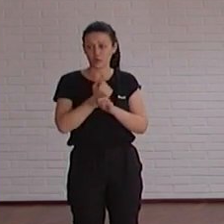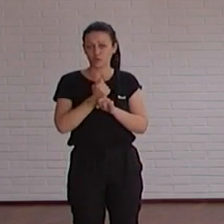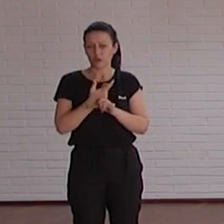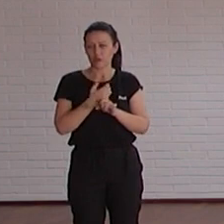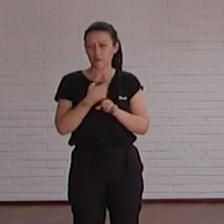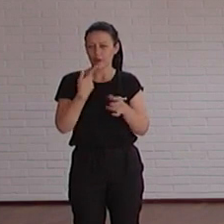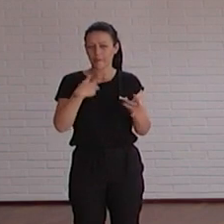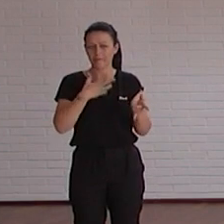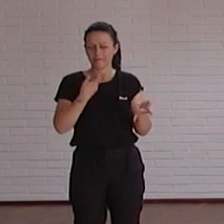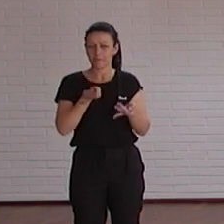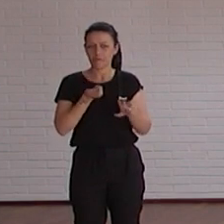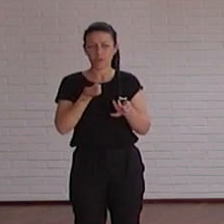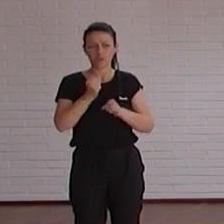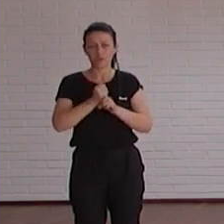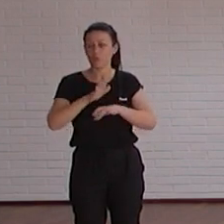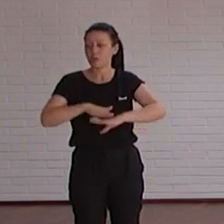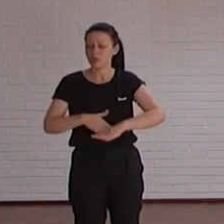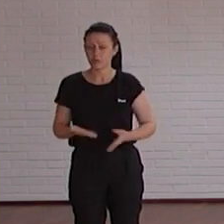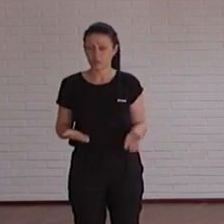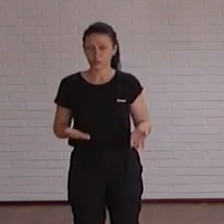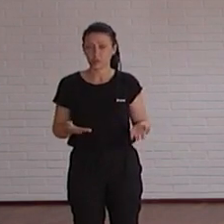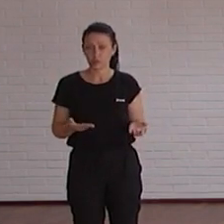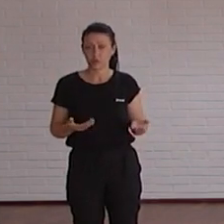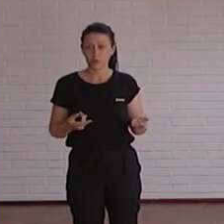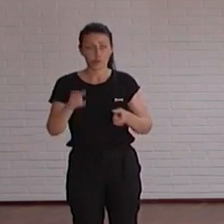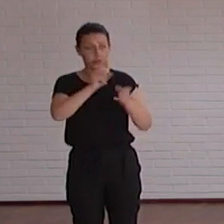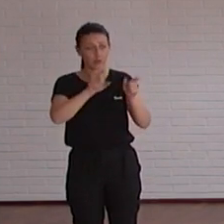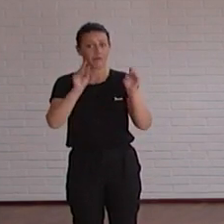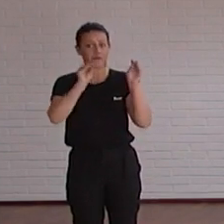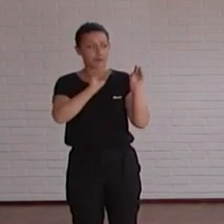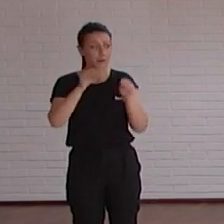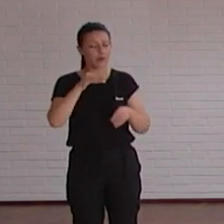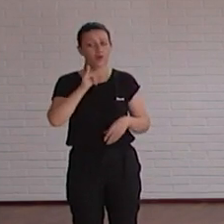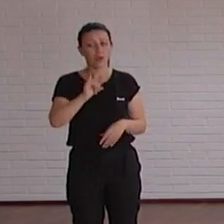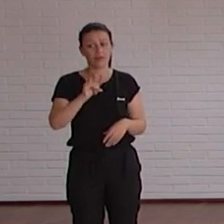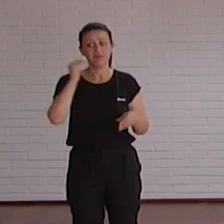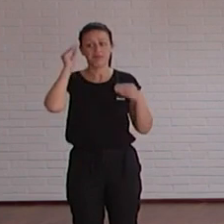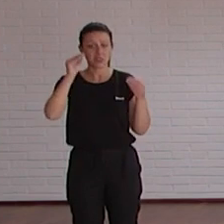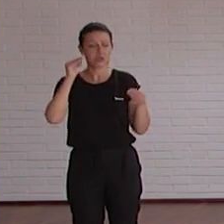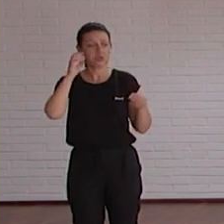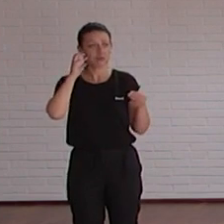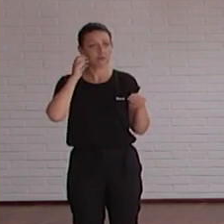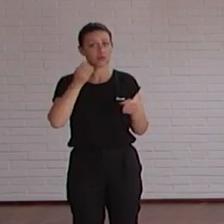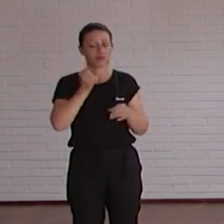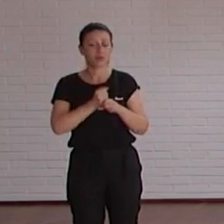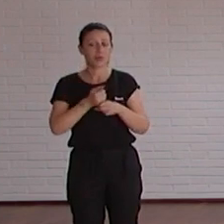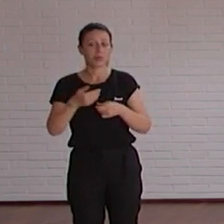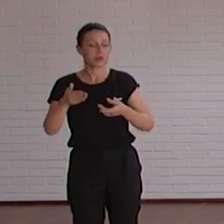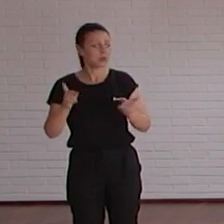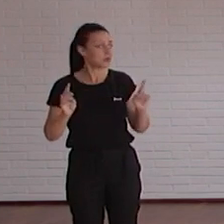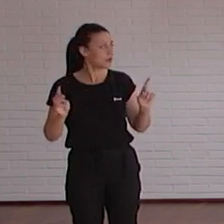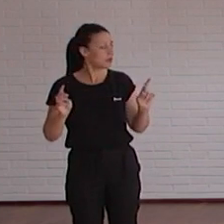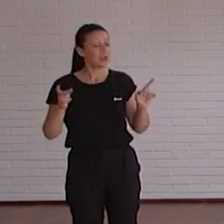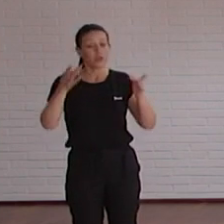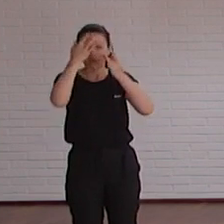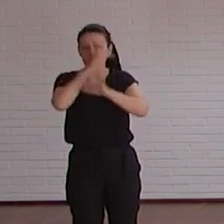es un trabajo adicional mínimo entonces yo creo que en el momento que tenga la gente la formación yo creo que no va a ser un trabajo así adicional luego concienciar a